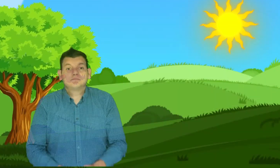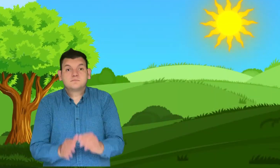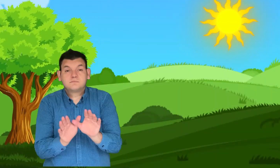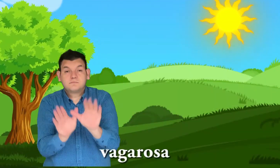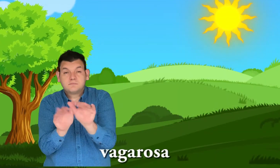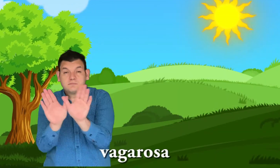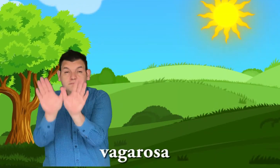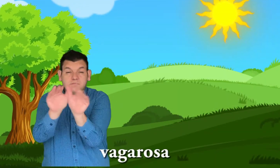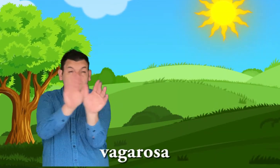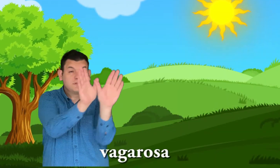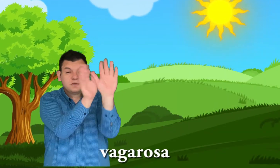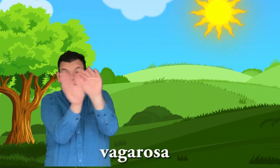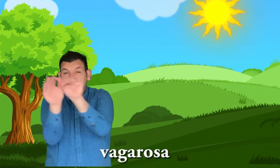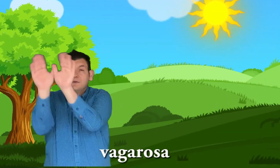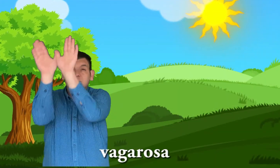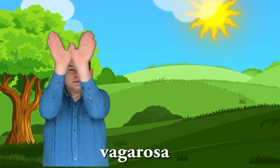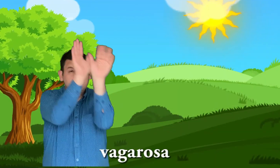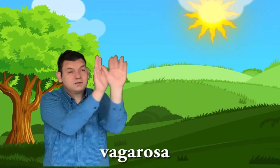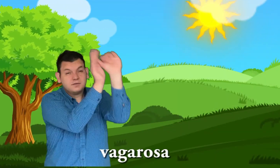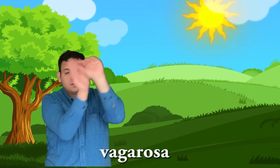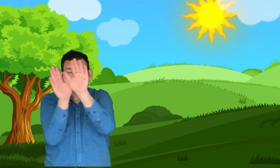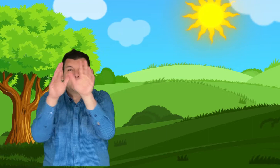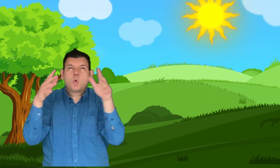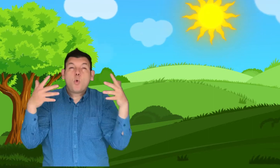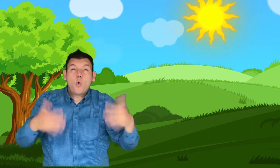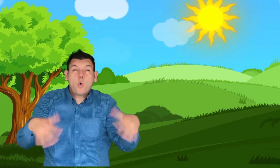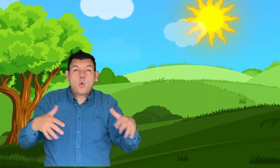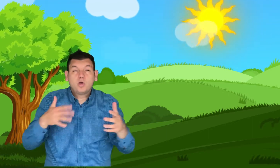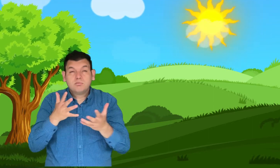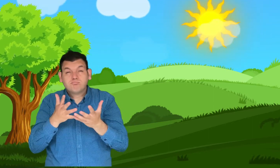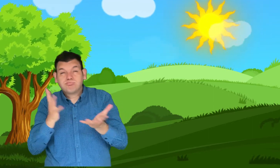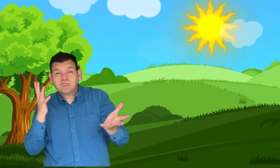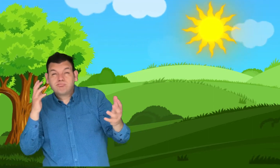Mariposa vagarosa, rica en tinte y en don aire.